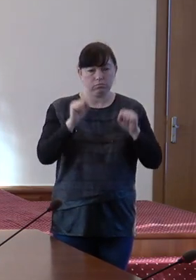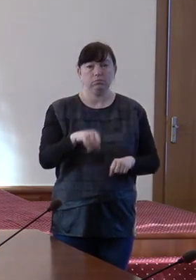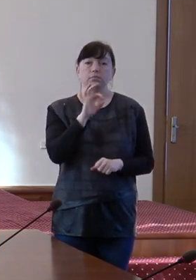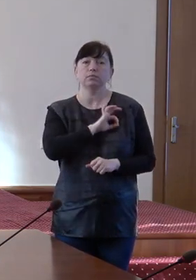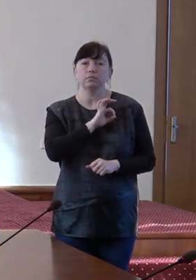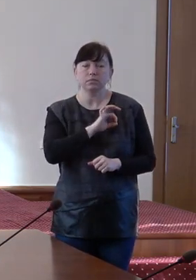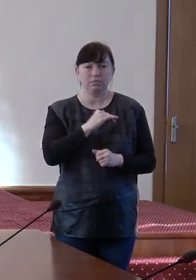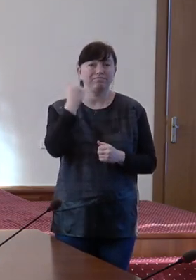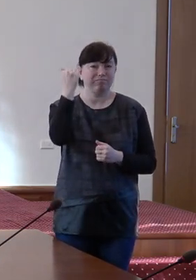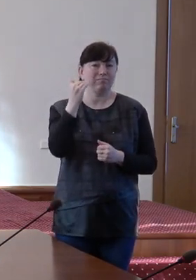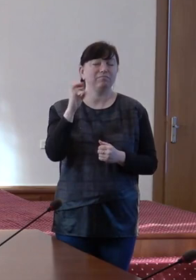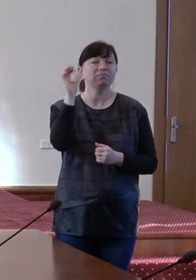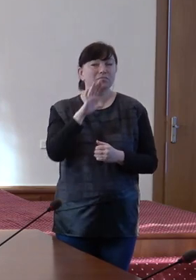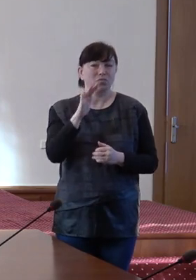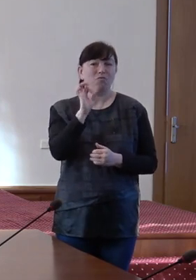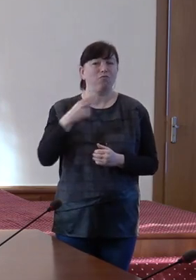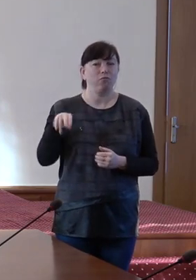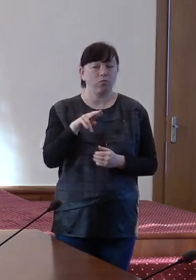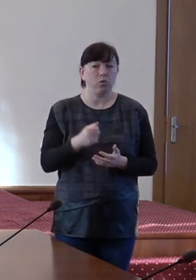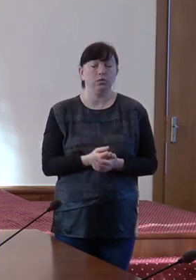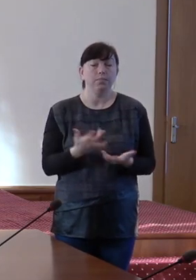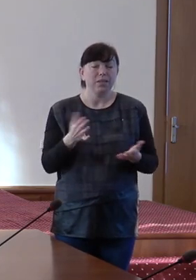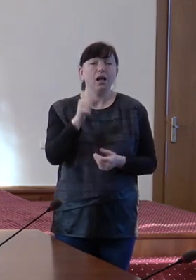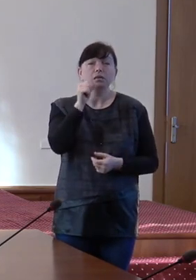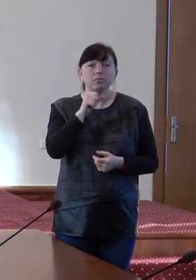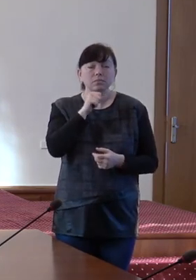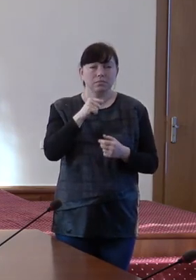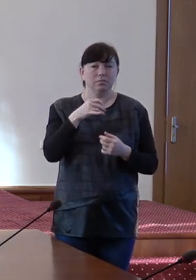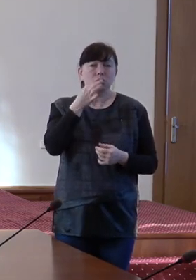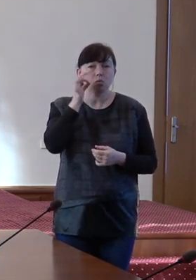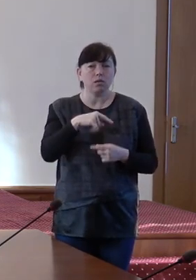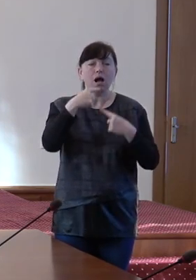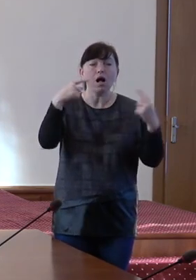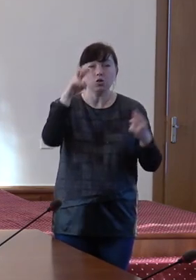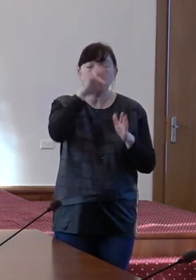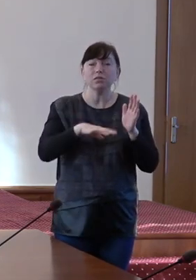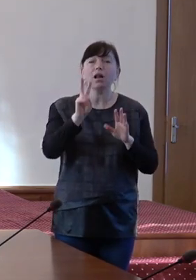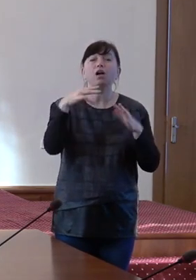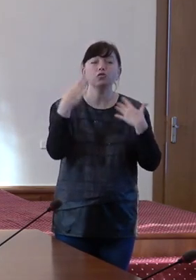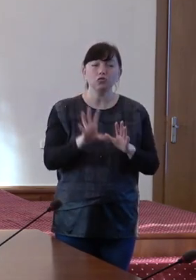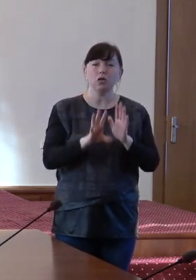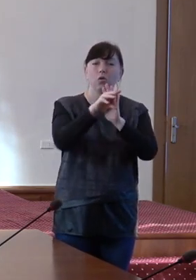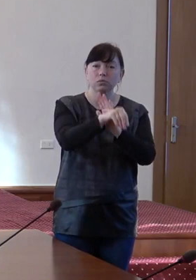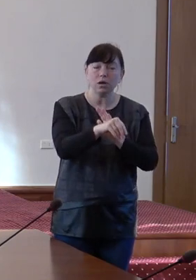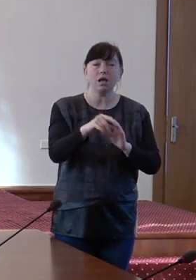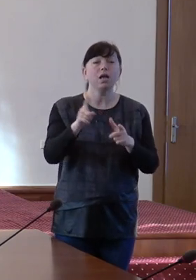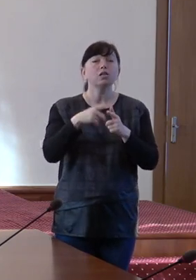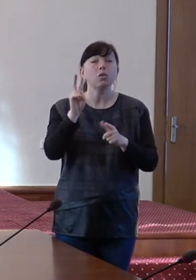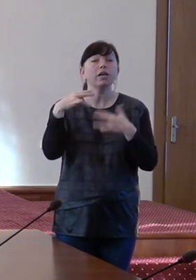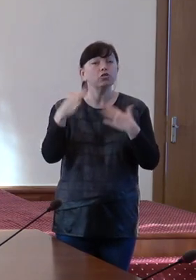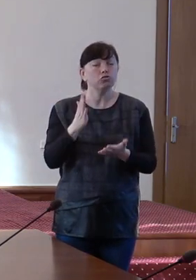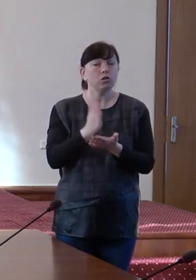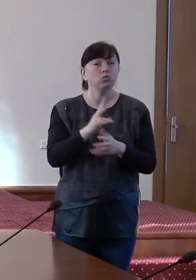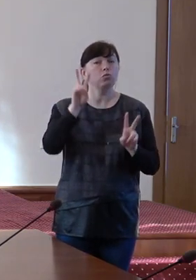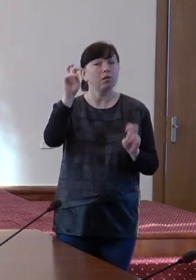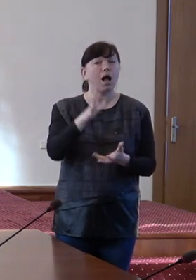a fondurilor de preaderare. Experiența altor țări care acum sunt deja membre sau țări care sunt candidate arată că